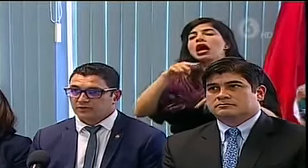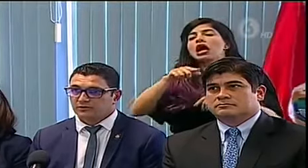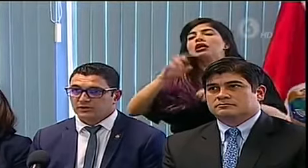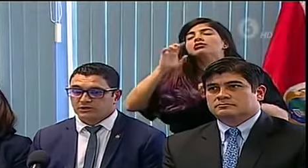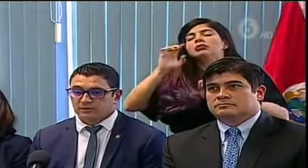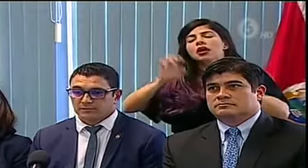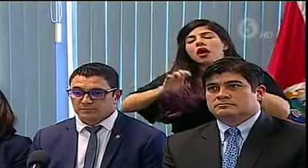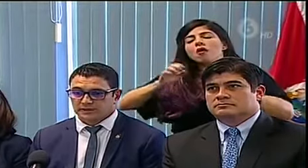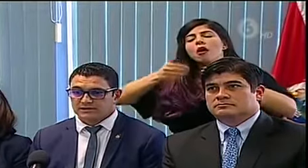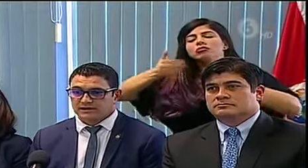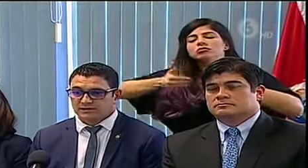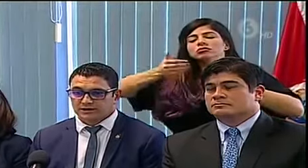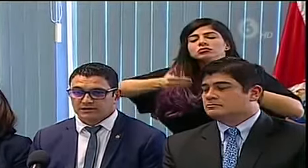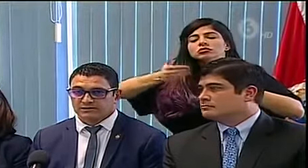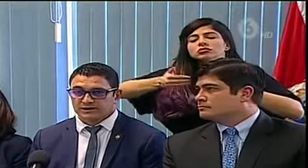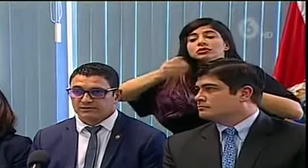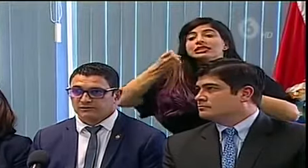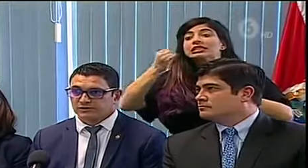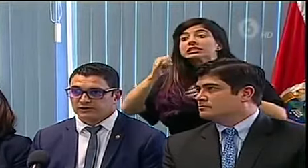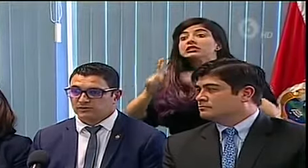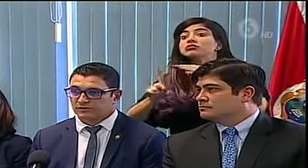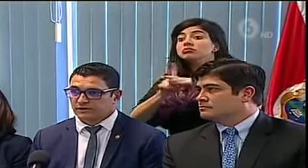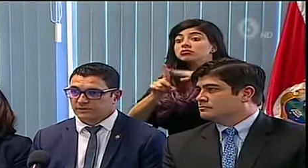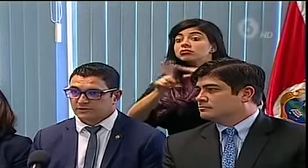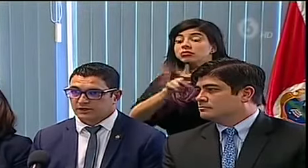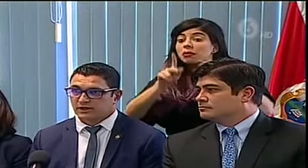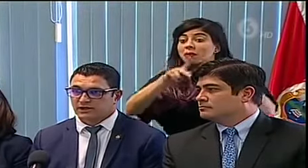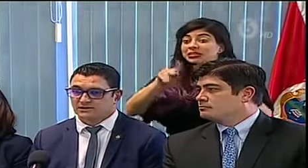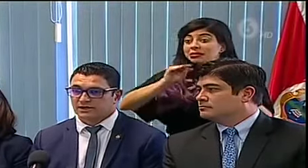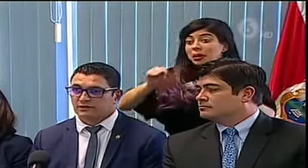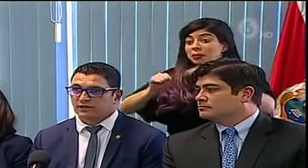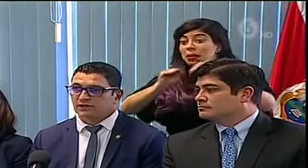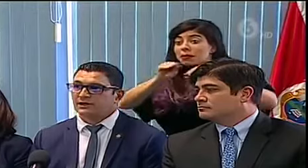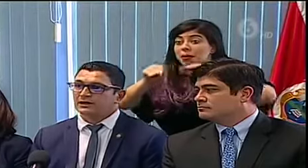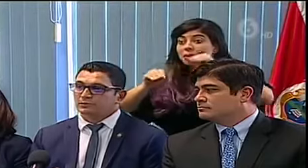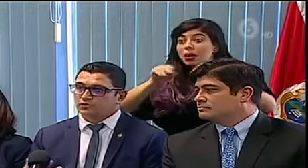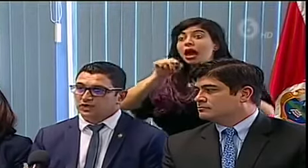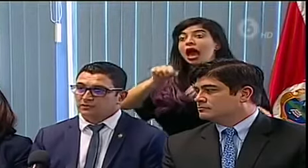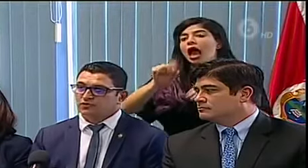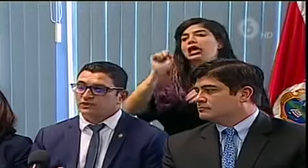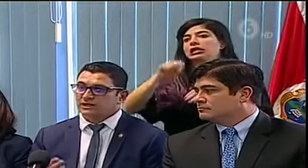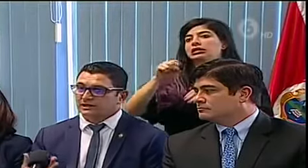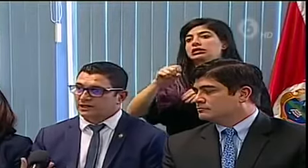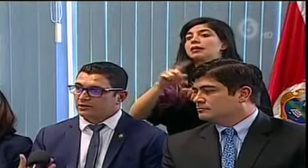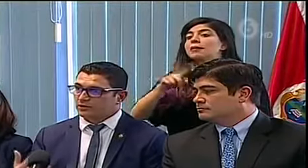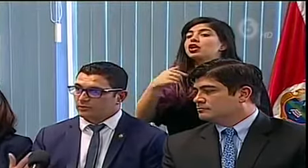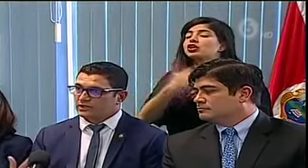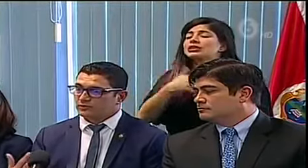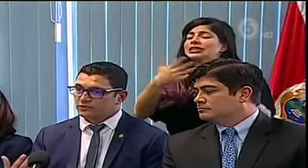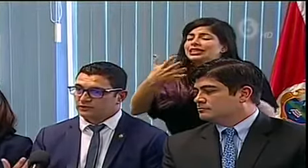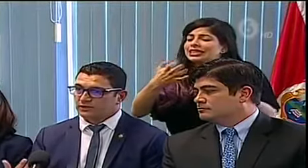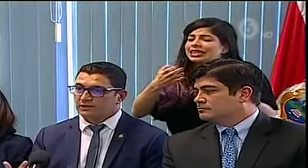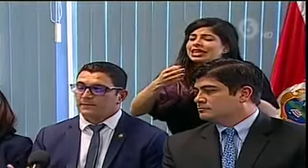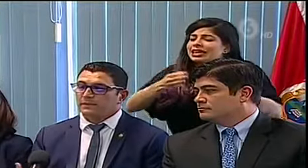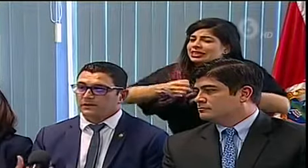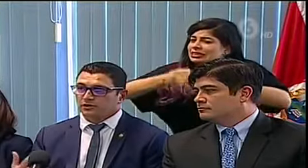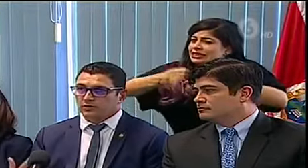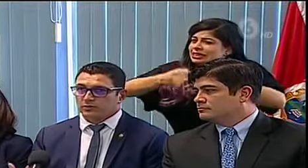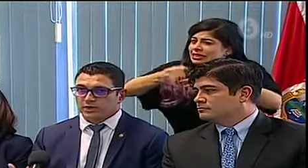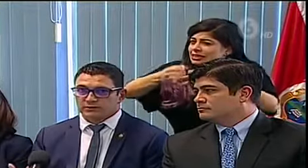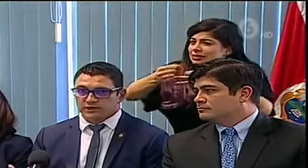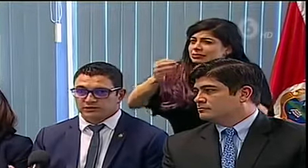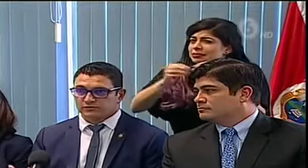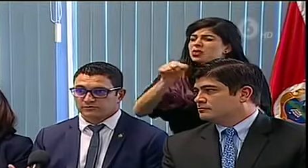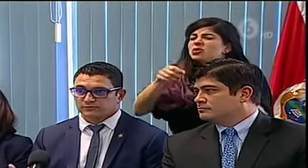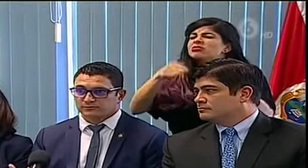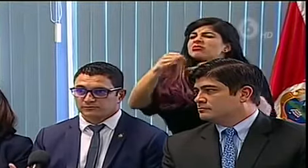en el momento en que empieza a detectarse ya transmisión de persona a persona, que es algo que buscamos retardar lo más posible. Y